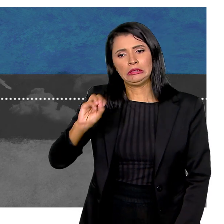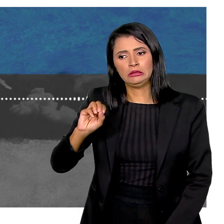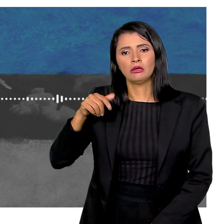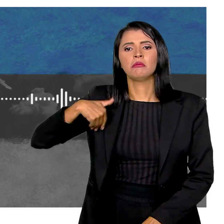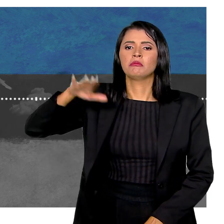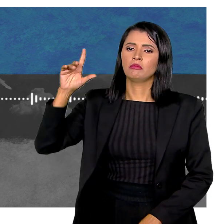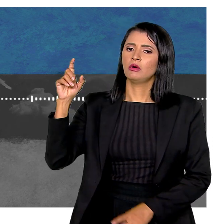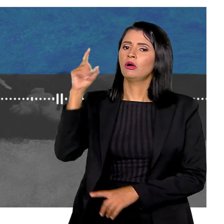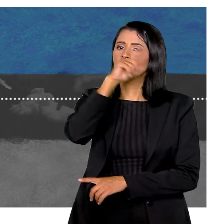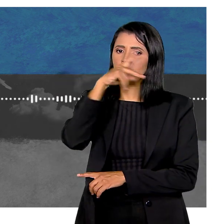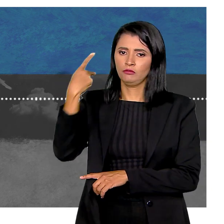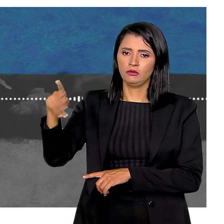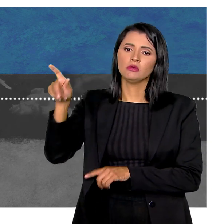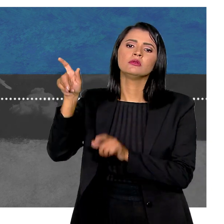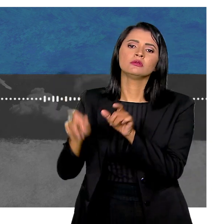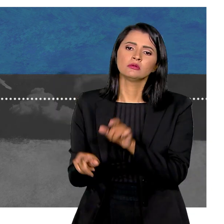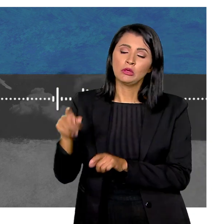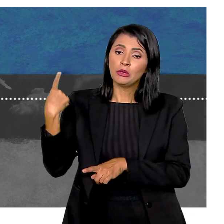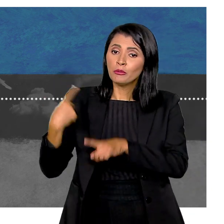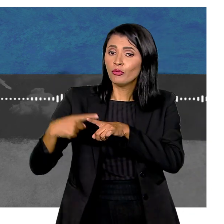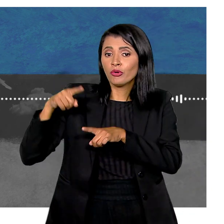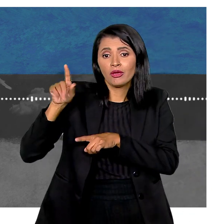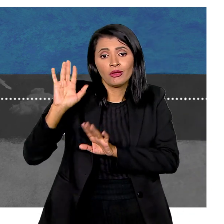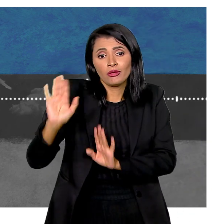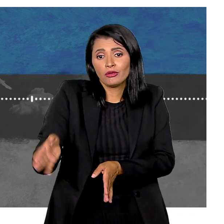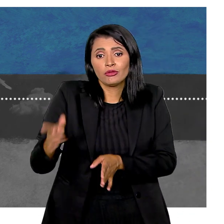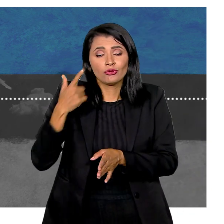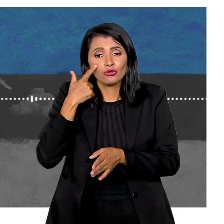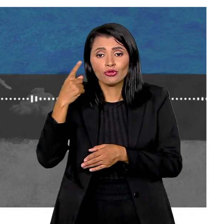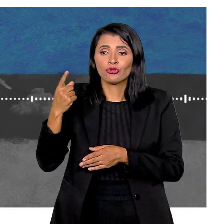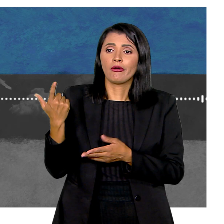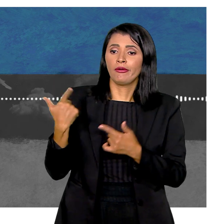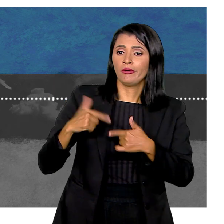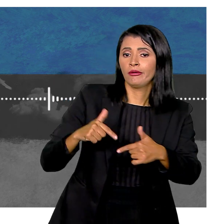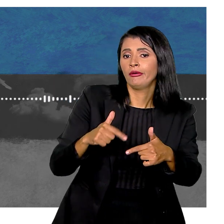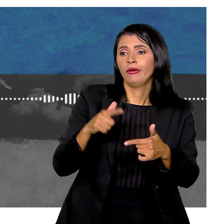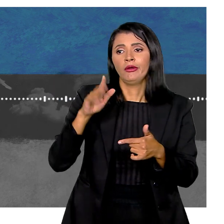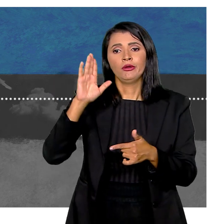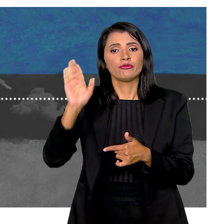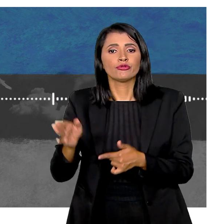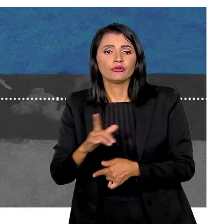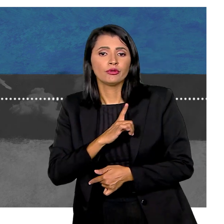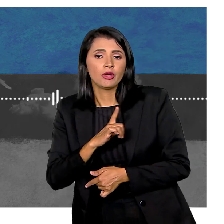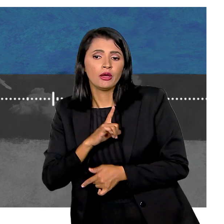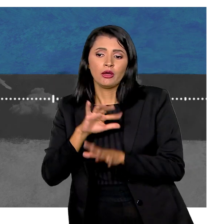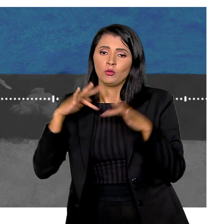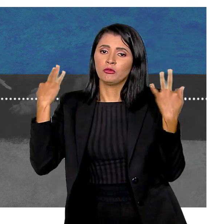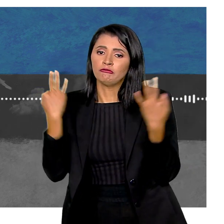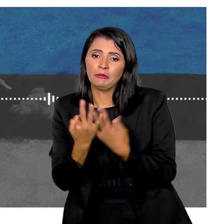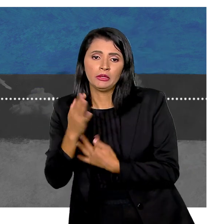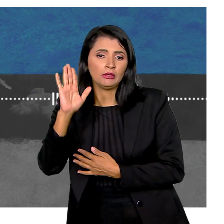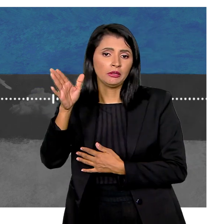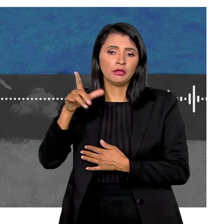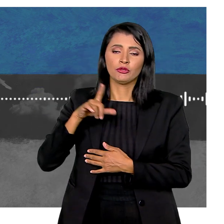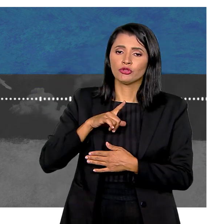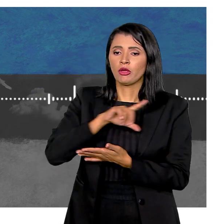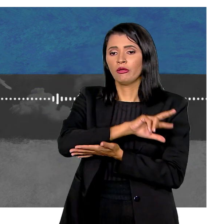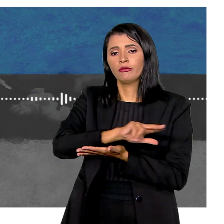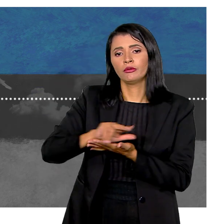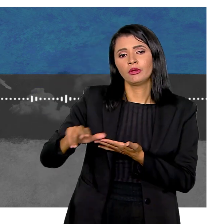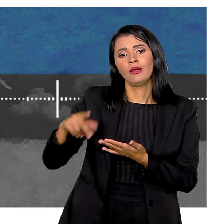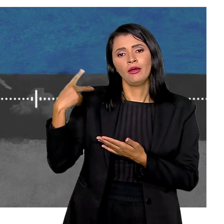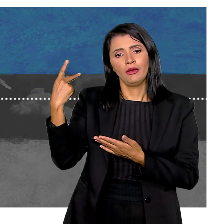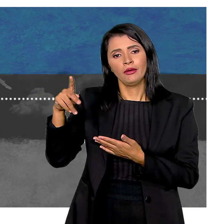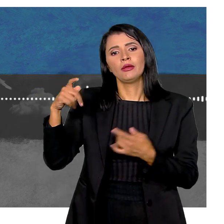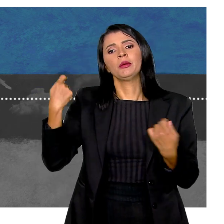anos É muito mais difícil Para essas pessoas Porque elas já estão Construindo uma carreira Elas já têm Uma família formada